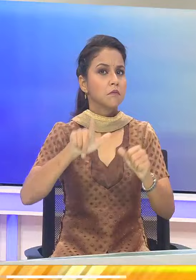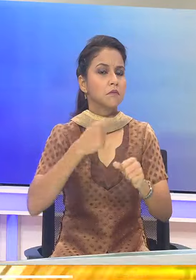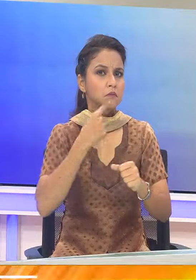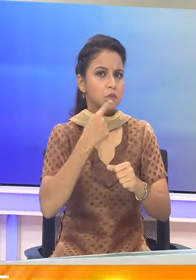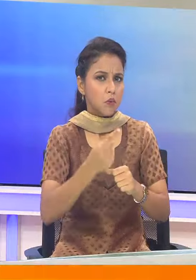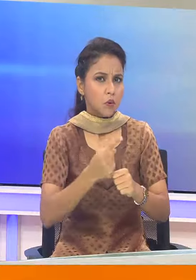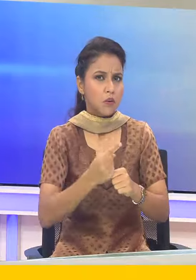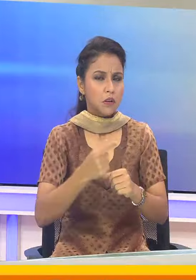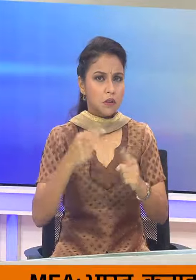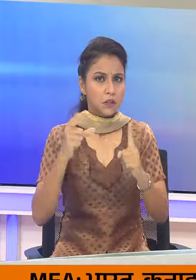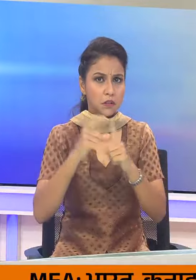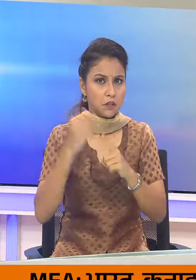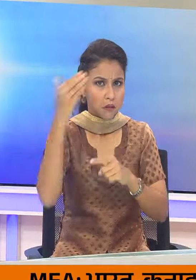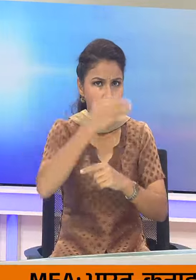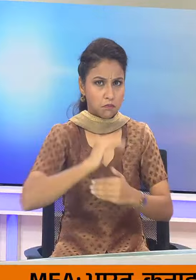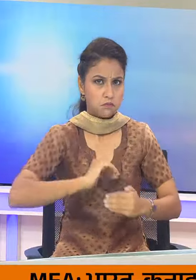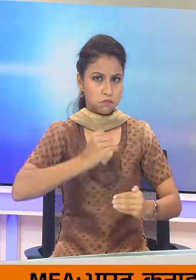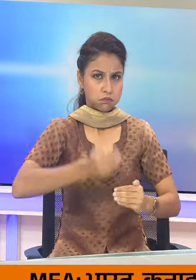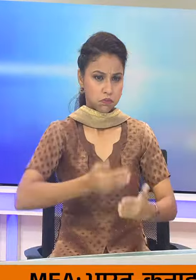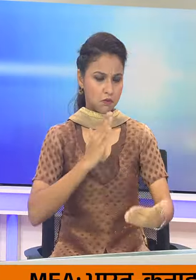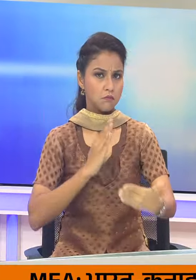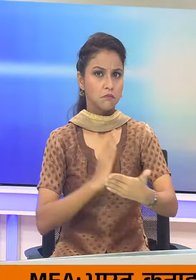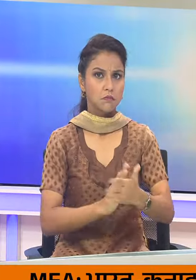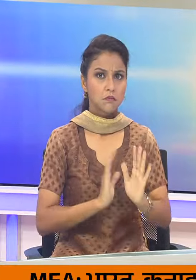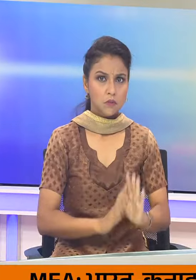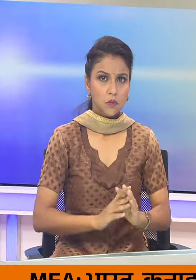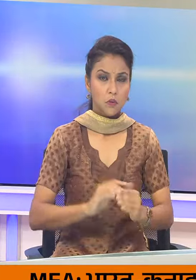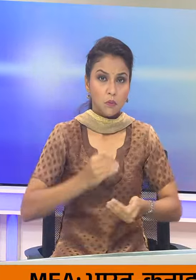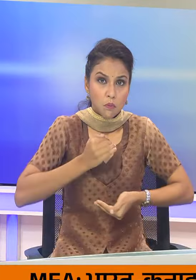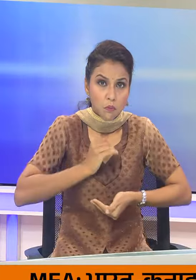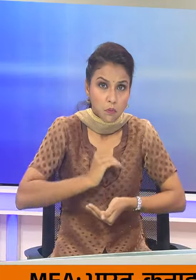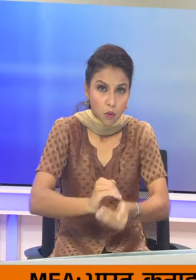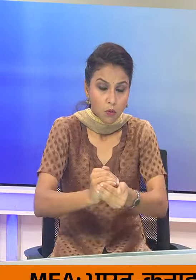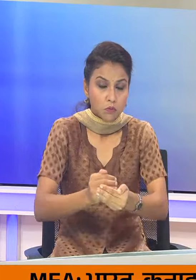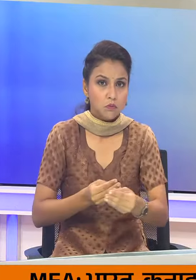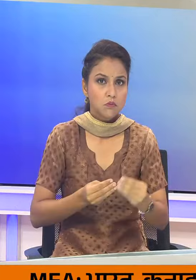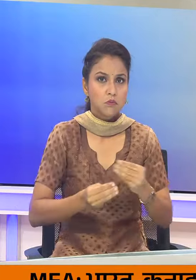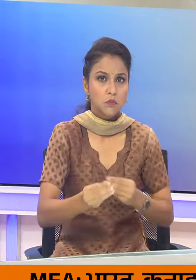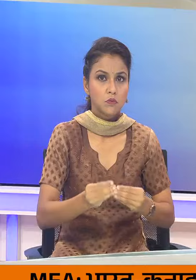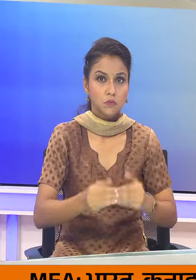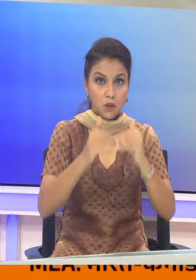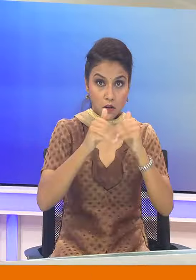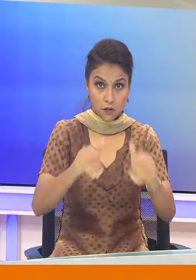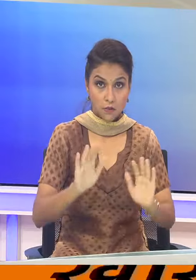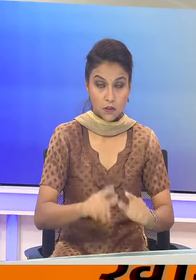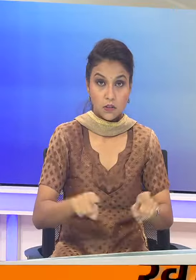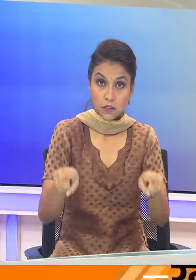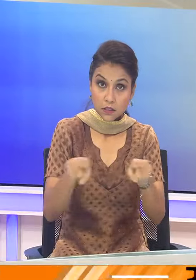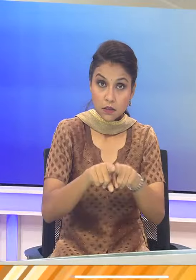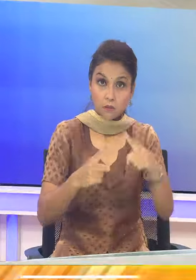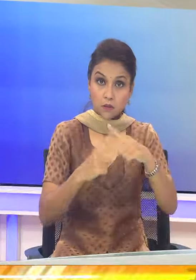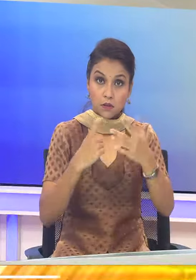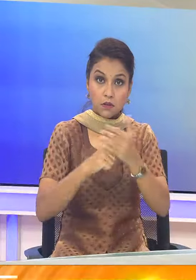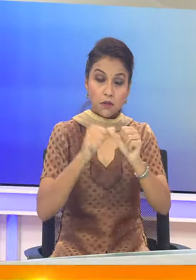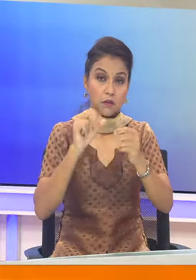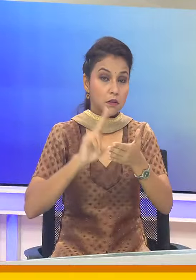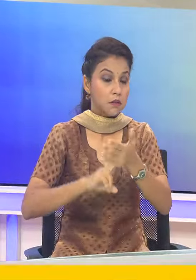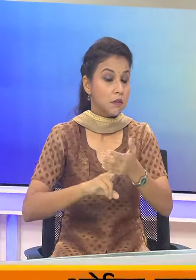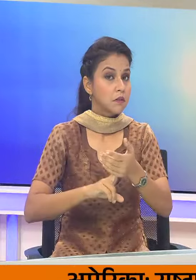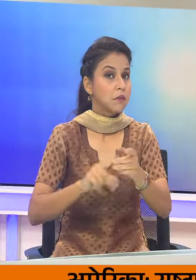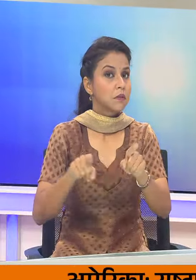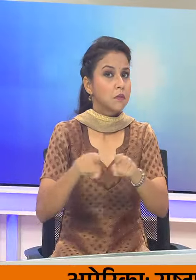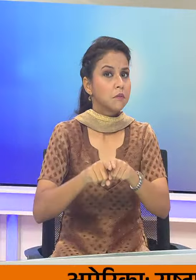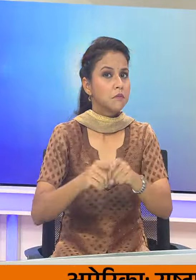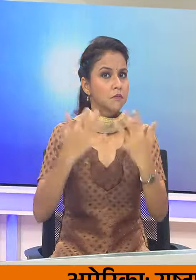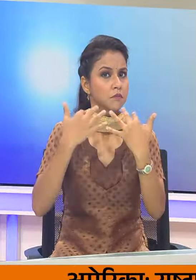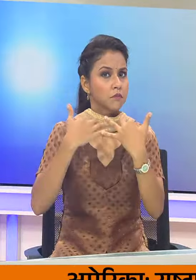गरपात पर प्रतिबंद लगा देंगे और जर्मनी अंपरंट तक पहुंच को सीमित करेंगे वाई ट्रम्प उत्री कैरलीना के गेस्टोनिया